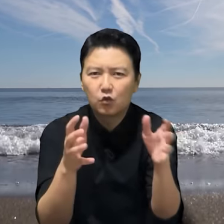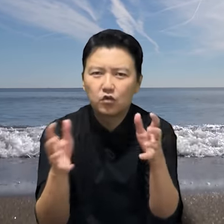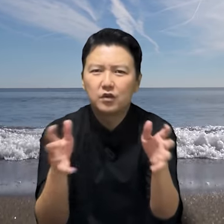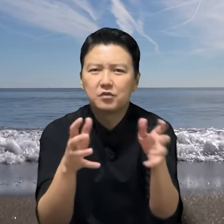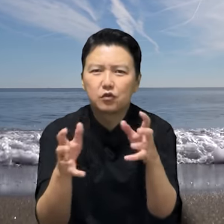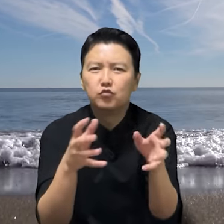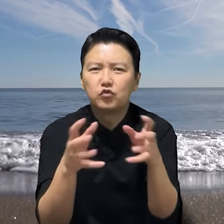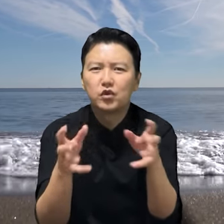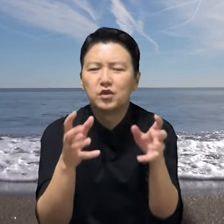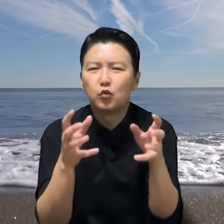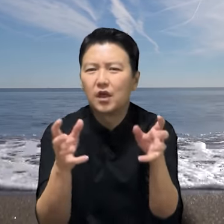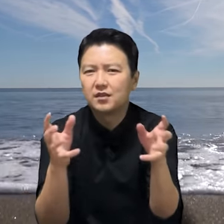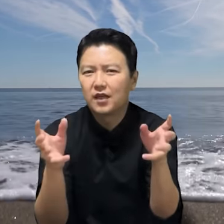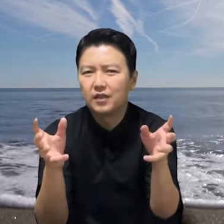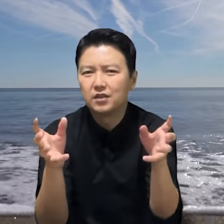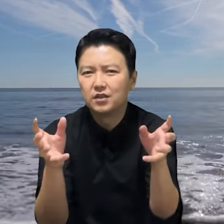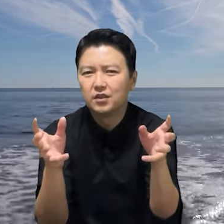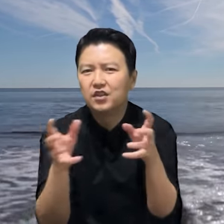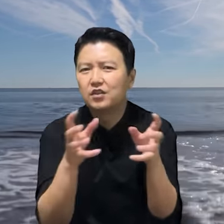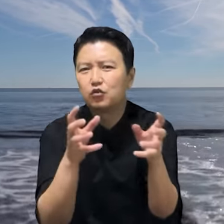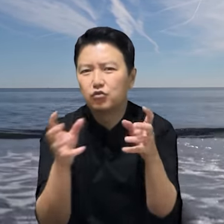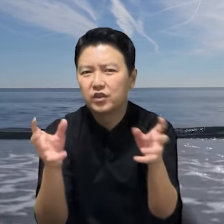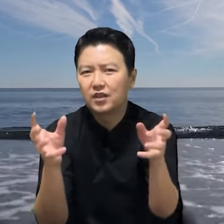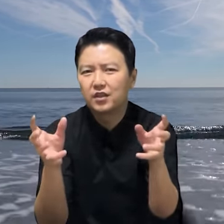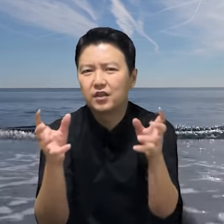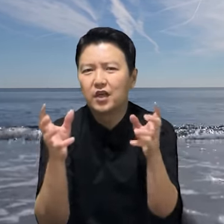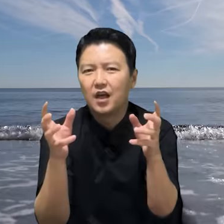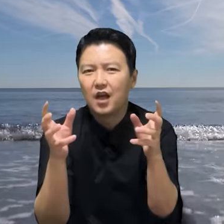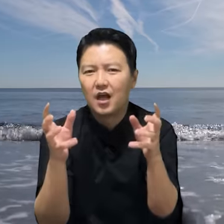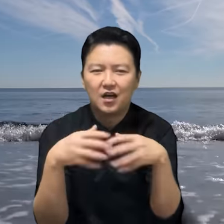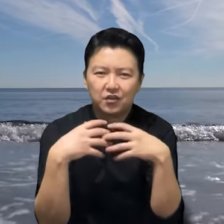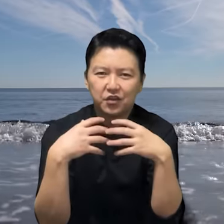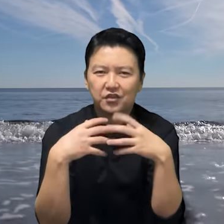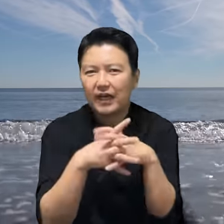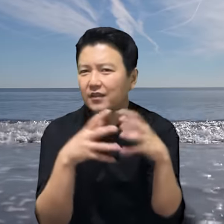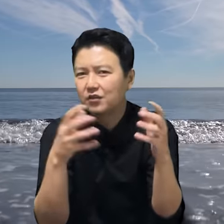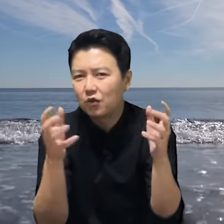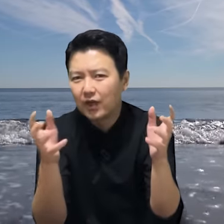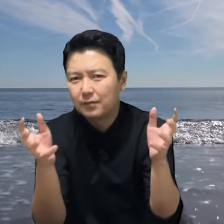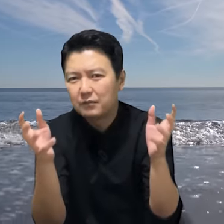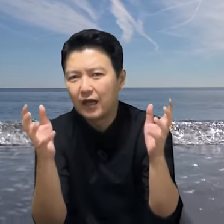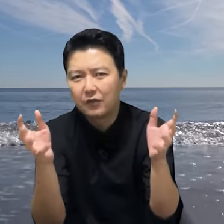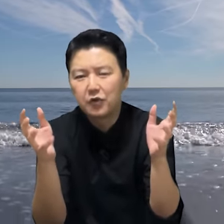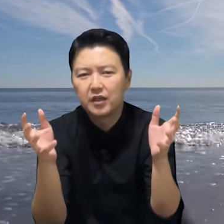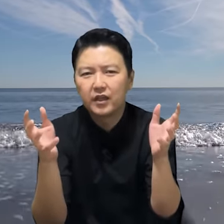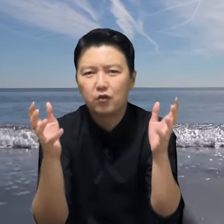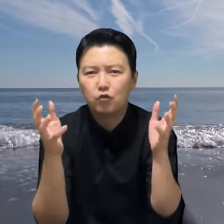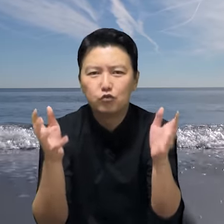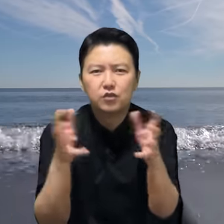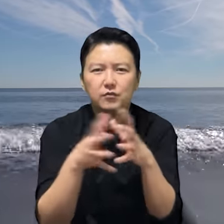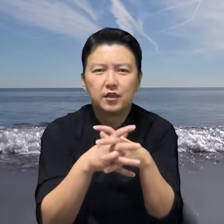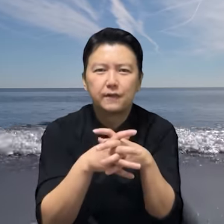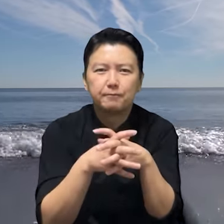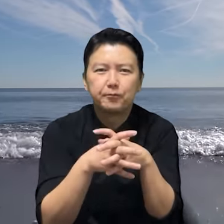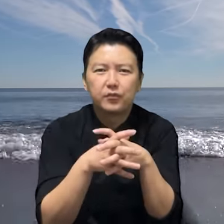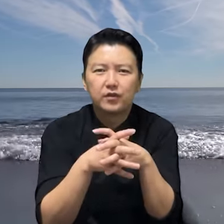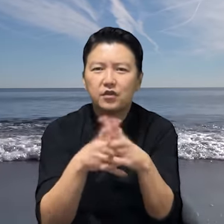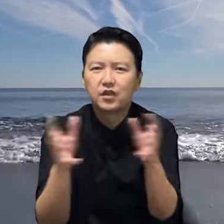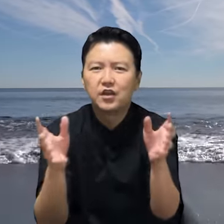돈이 없어서 굶주렸던 왕정화에는 이어 룰린한테 자신도 가입하면 가입하면 안되겠냐고 안되겠냐고 묻습니다. 묻습니다. 전의